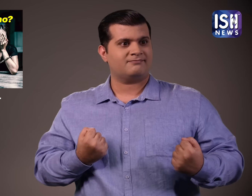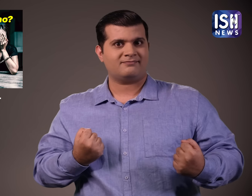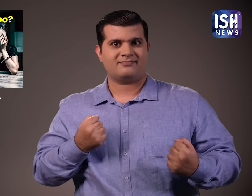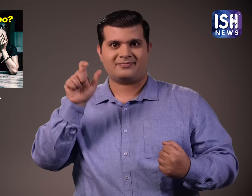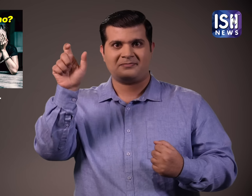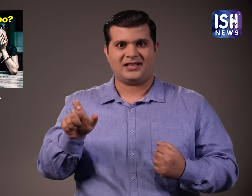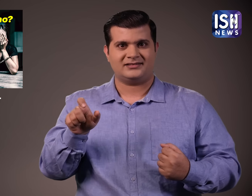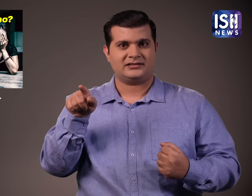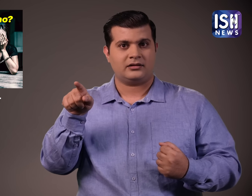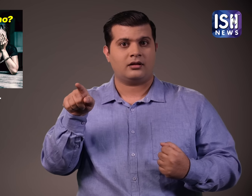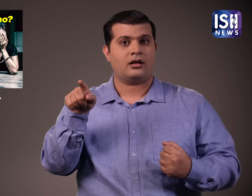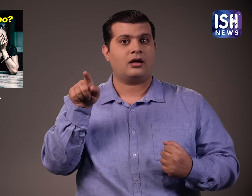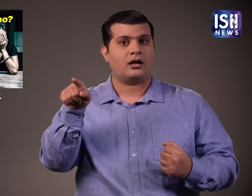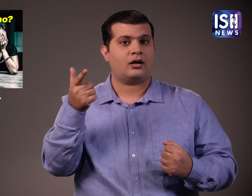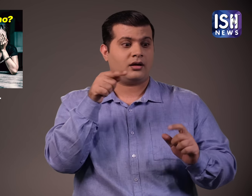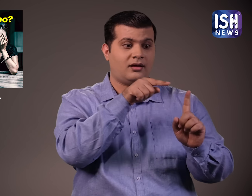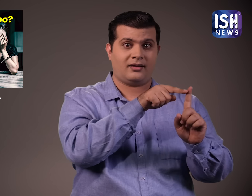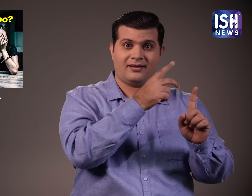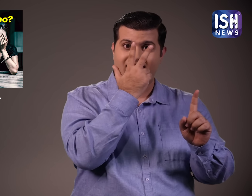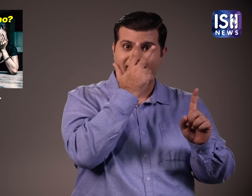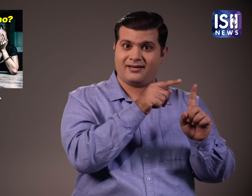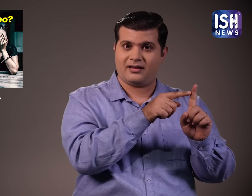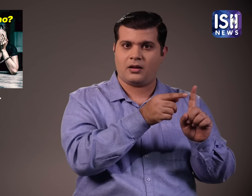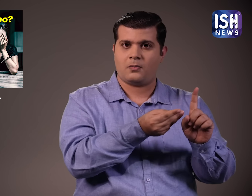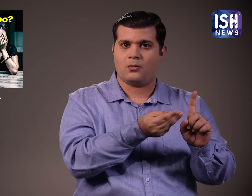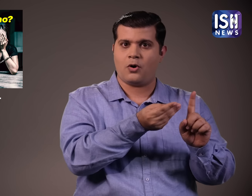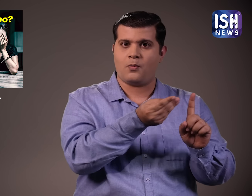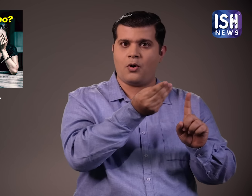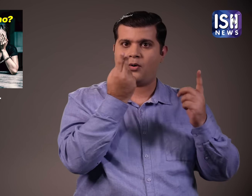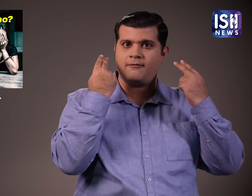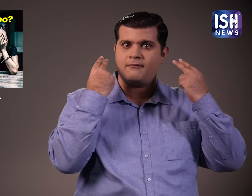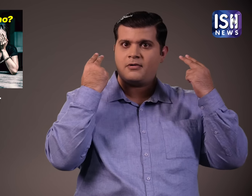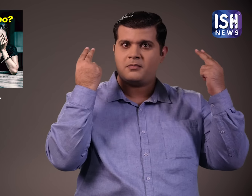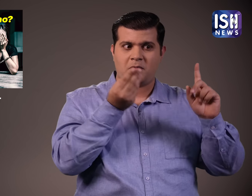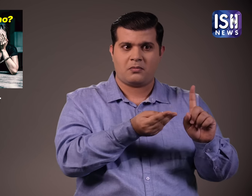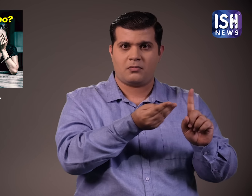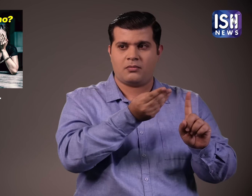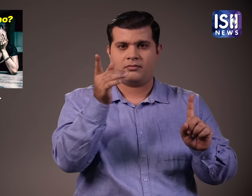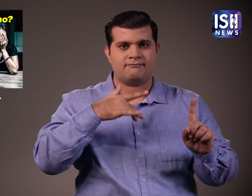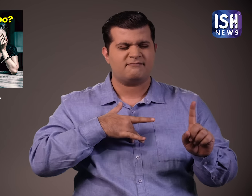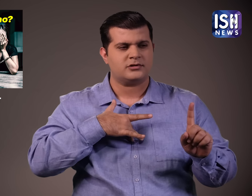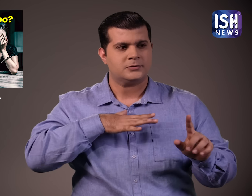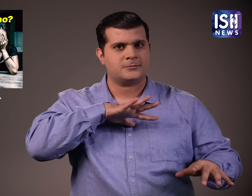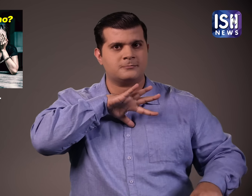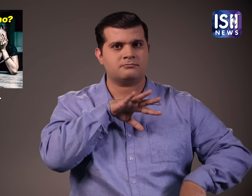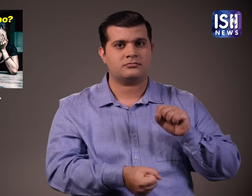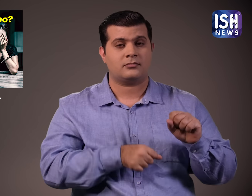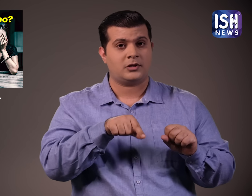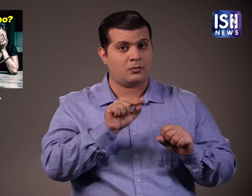एक बहुत ताकतवर लीडर है और अर्शद उसकी टकर में आ रहा था इस दर से